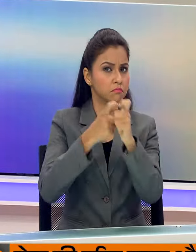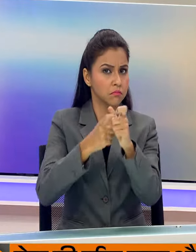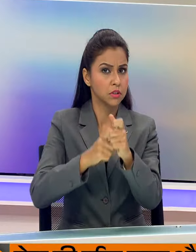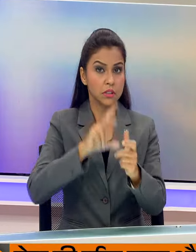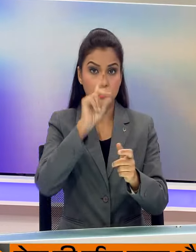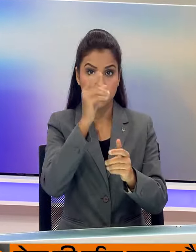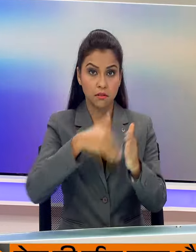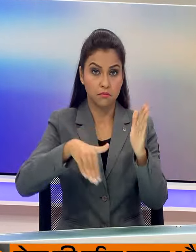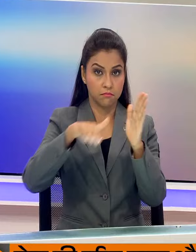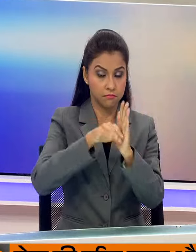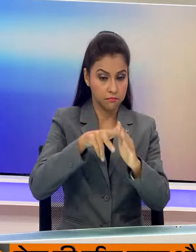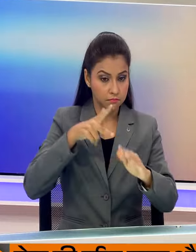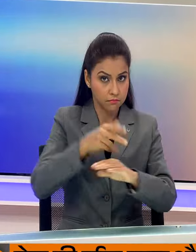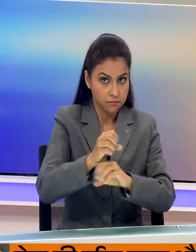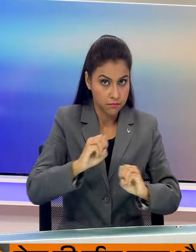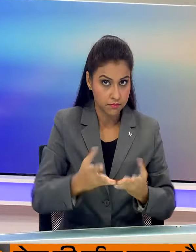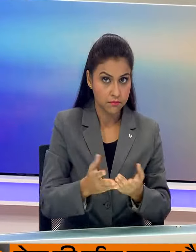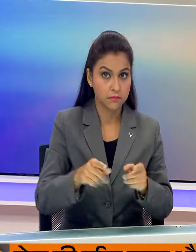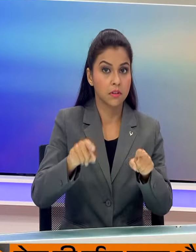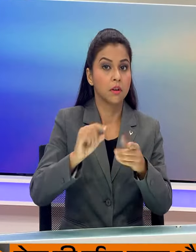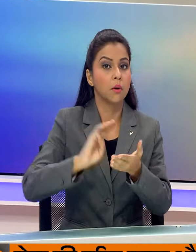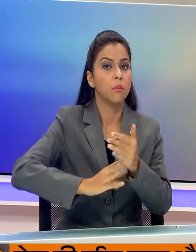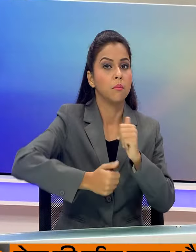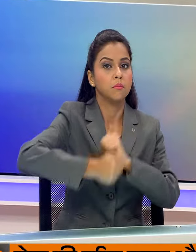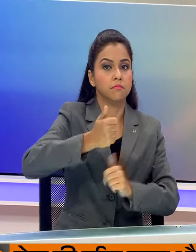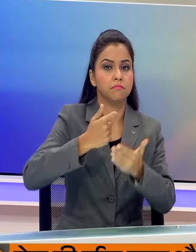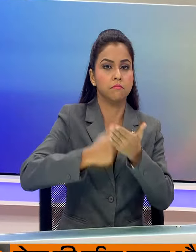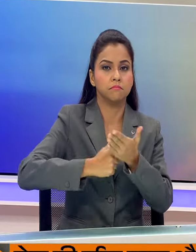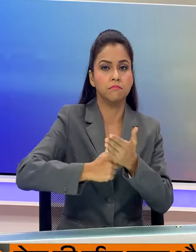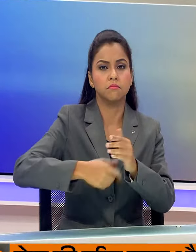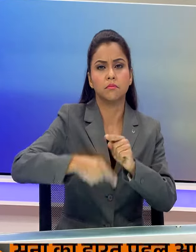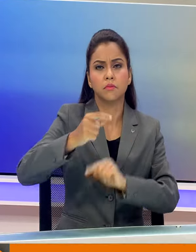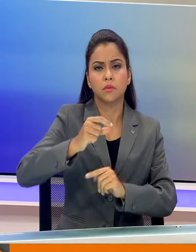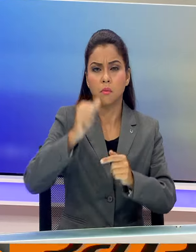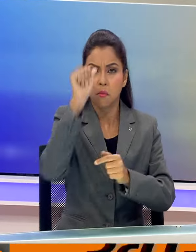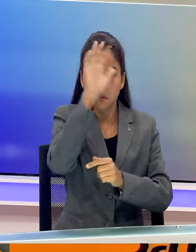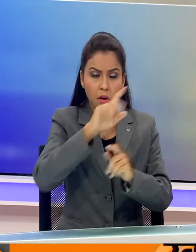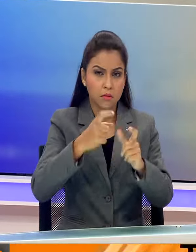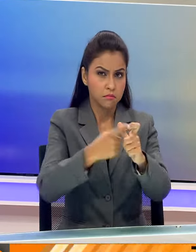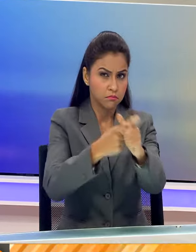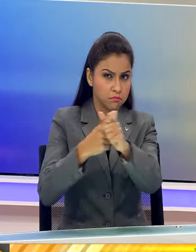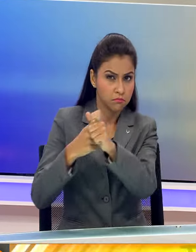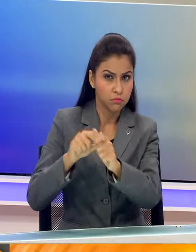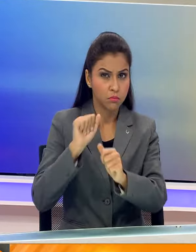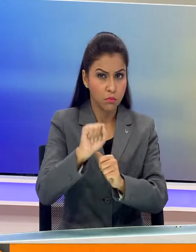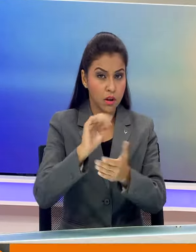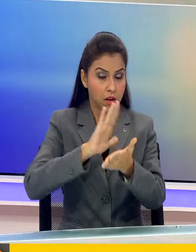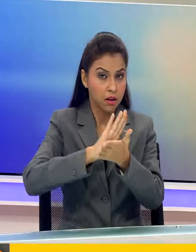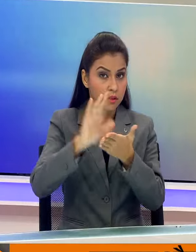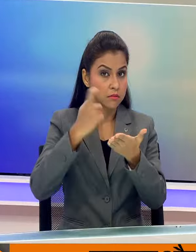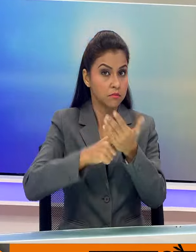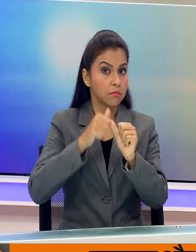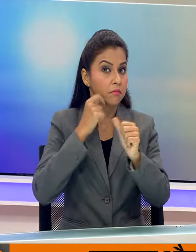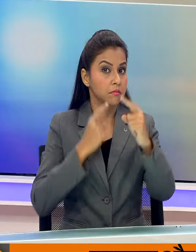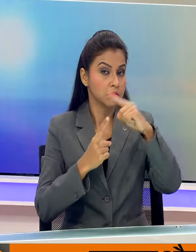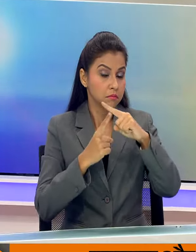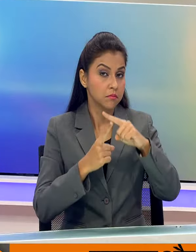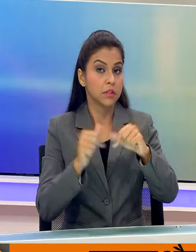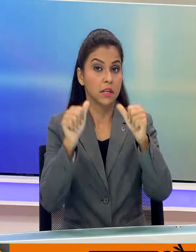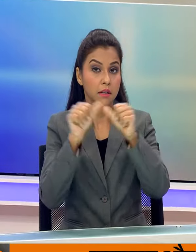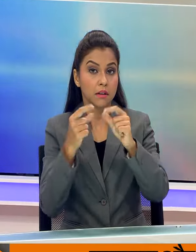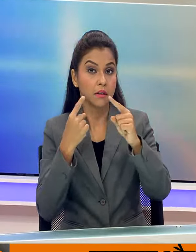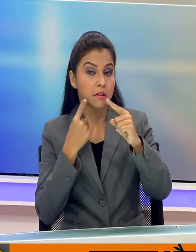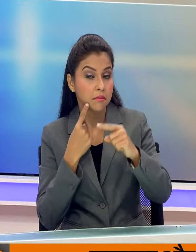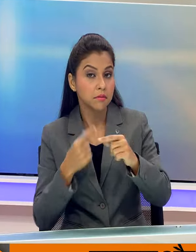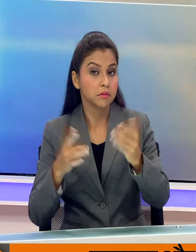संसकरण का उधगाटन करेंगे रक्षा मंत्री इस दोरान भारती सेना की हरित पहल और AI के डिजिटली